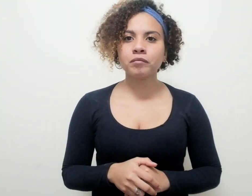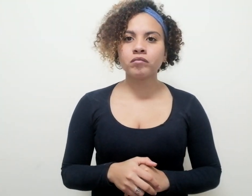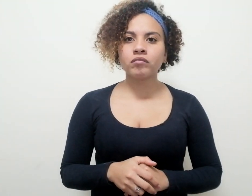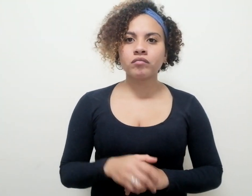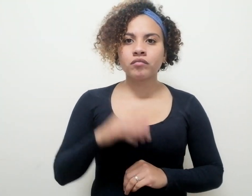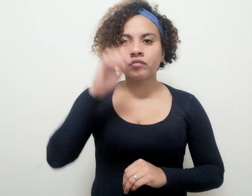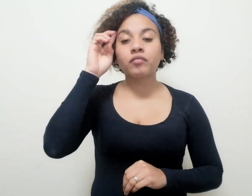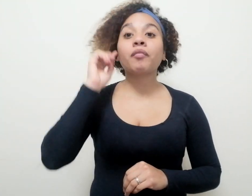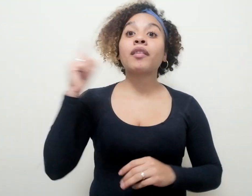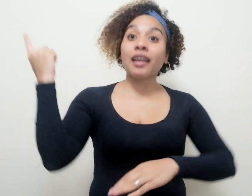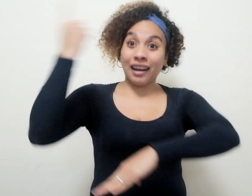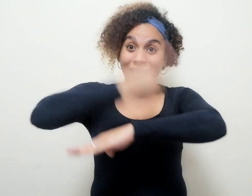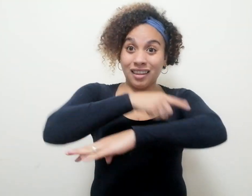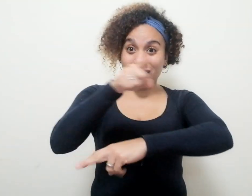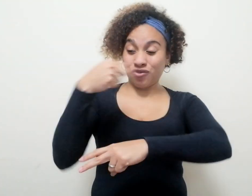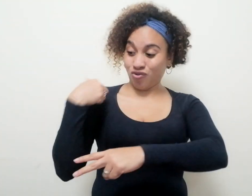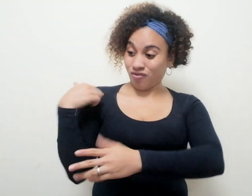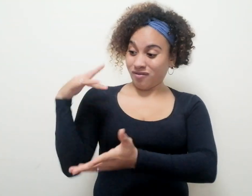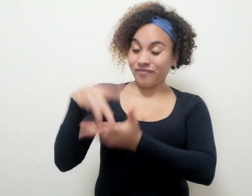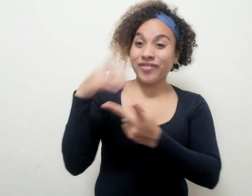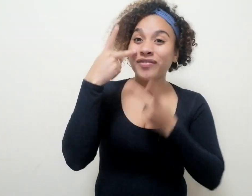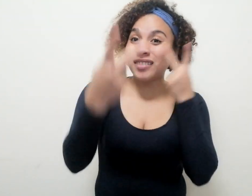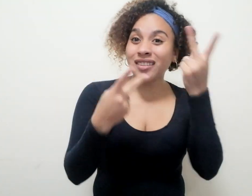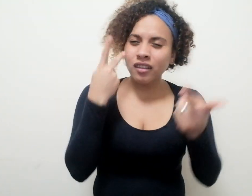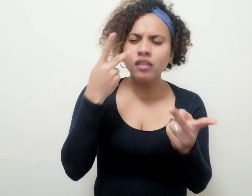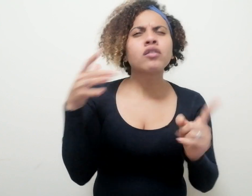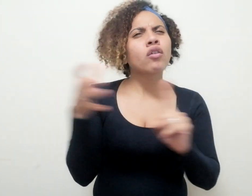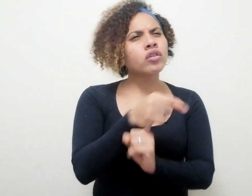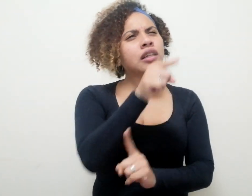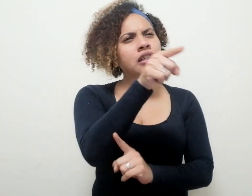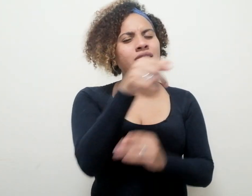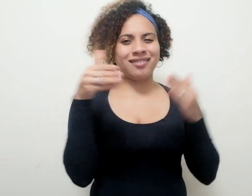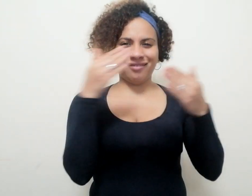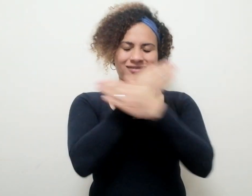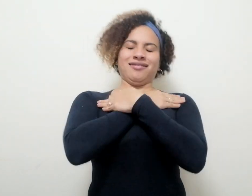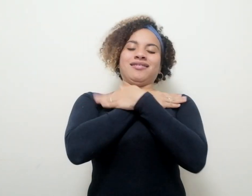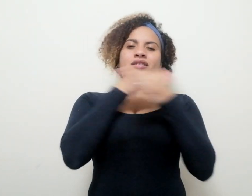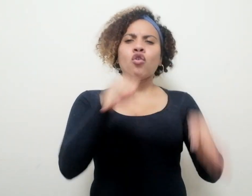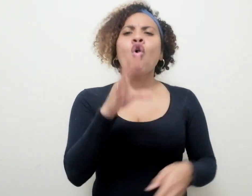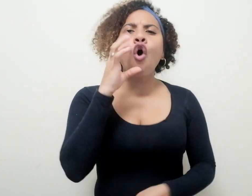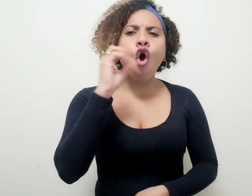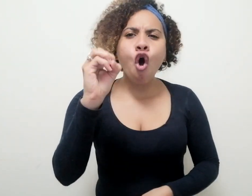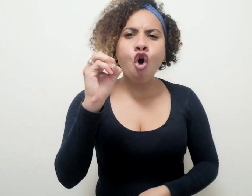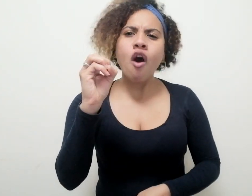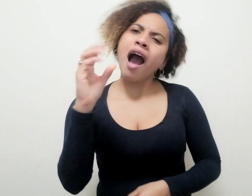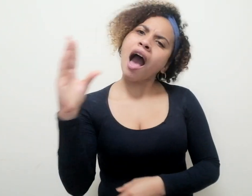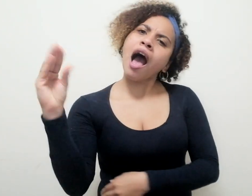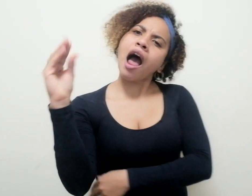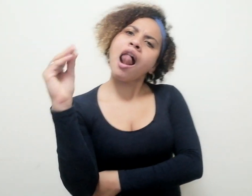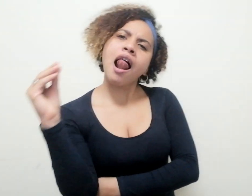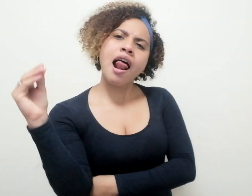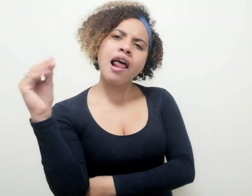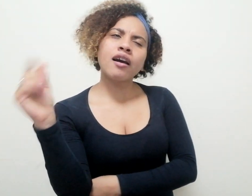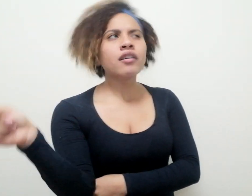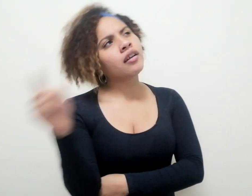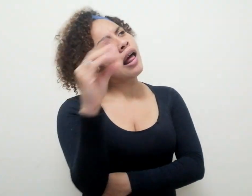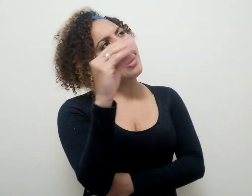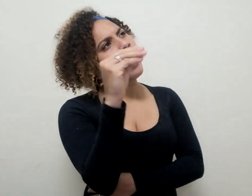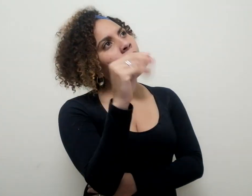El día que lo visité, encontré en el cementerio a un hombre que le hablaba al oído a El Zorro,